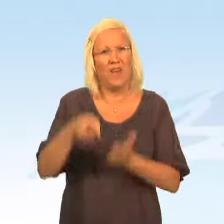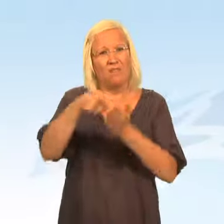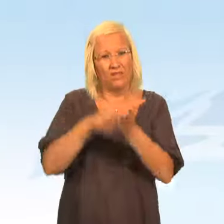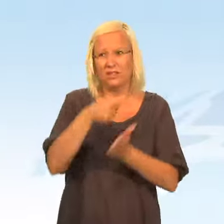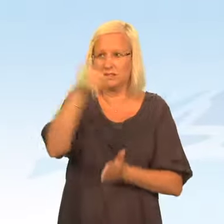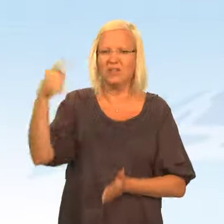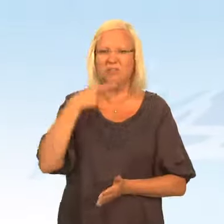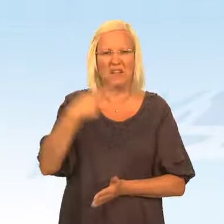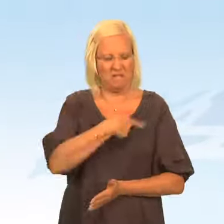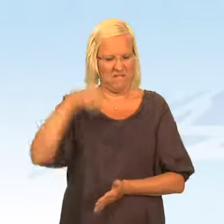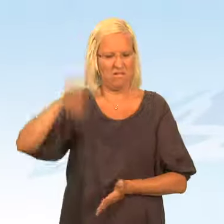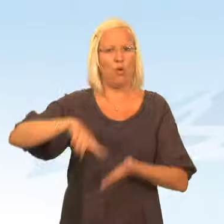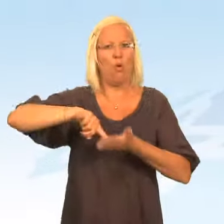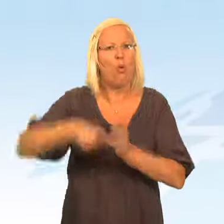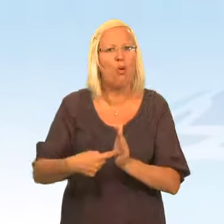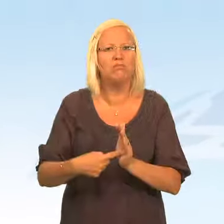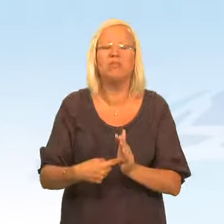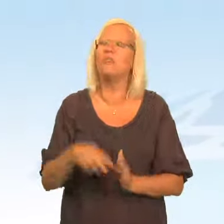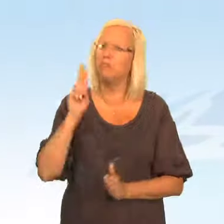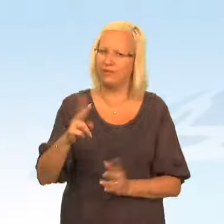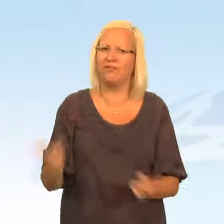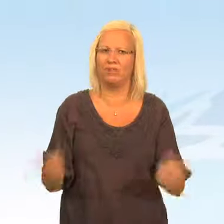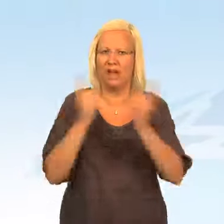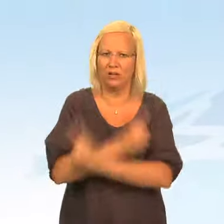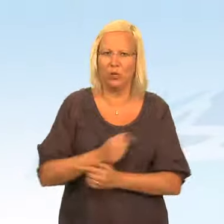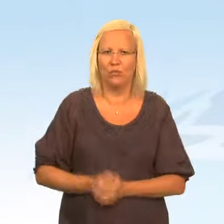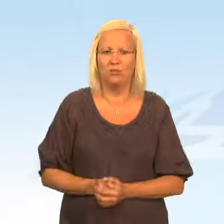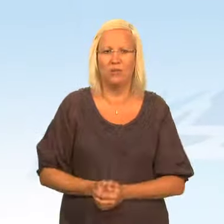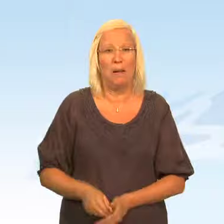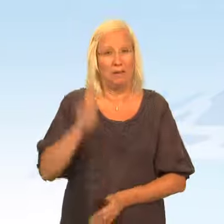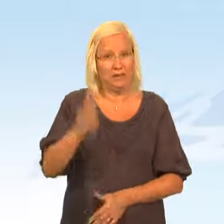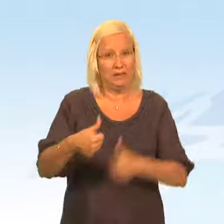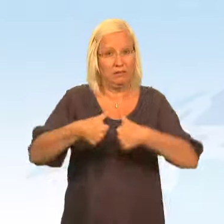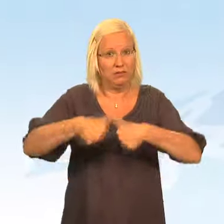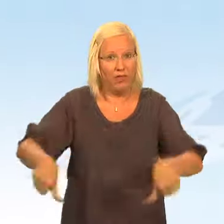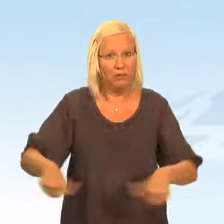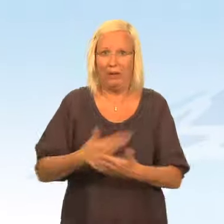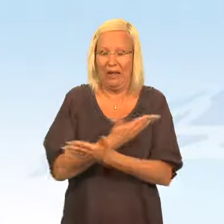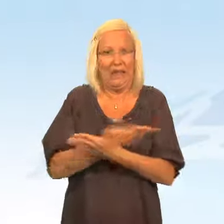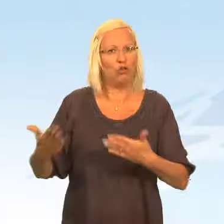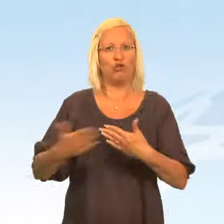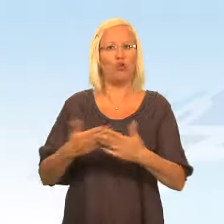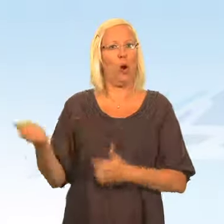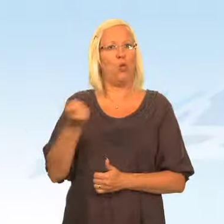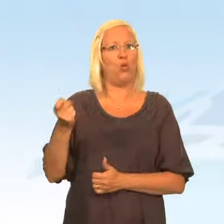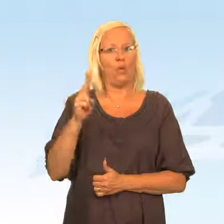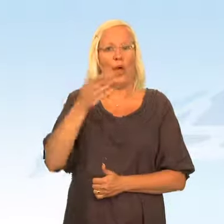Vissa säger att vi är för hårda. Men det är ju tvärtom. Det verkliga streket är att inte ingripa